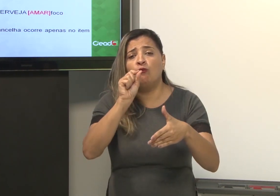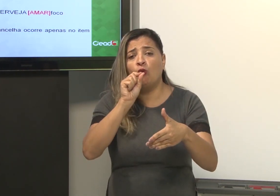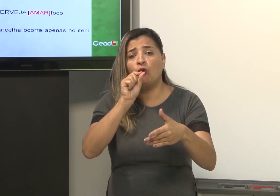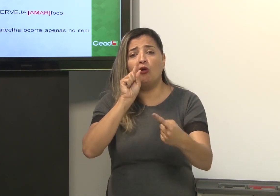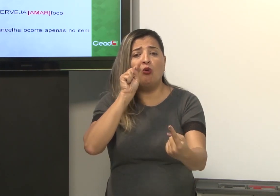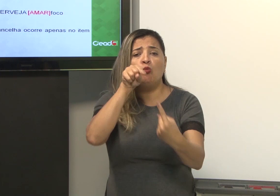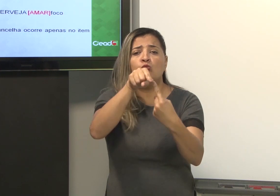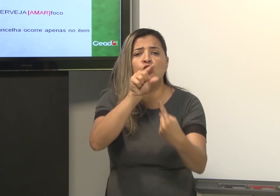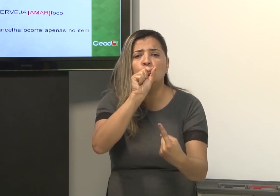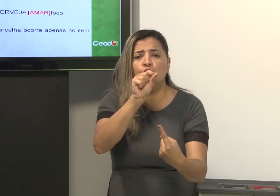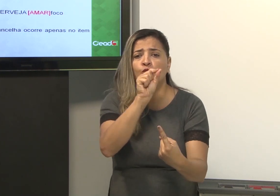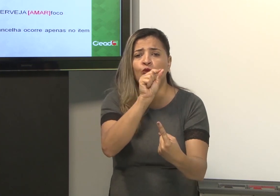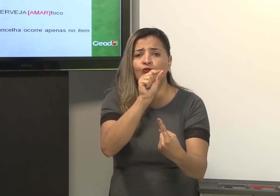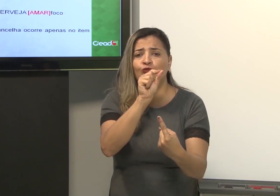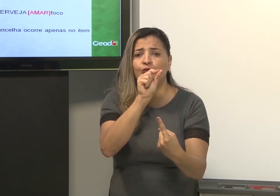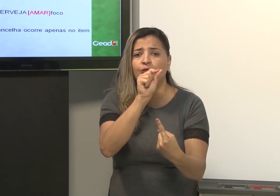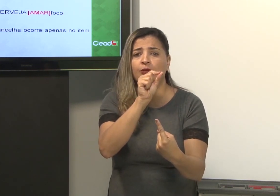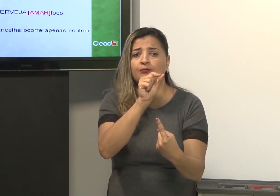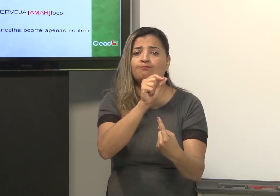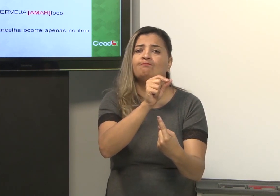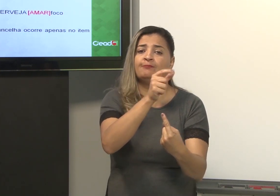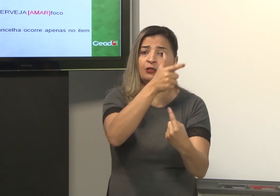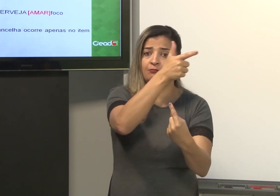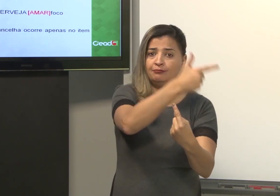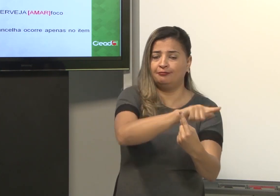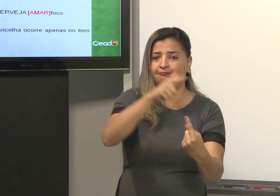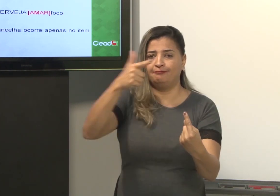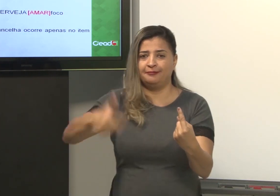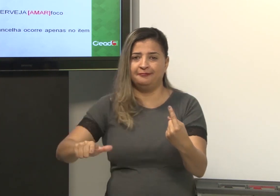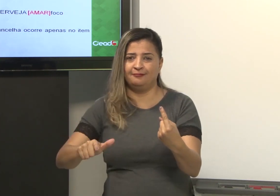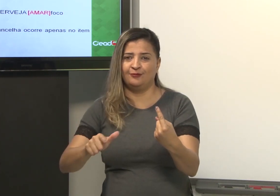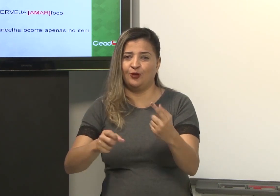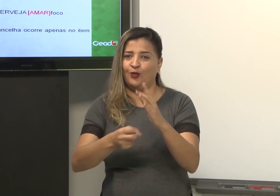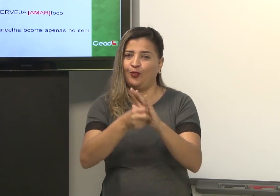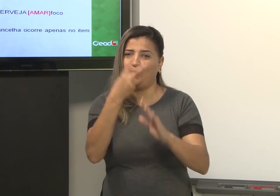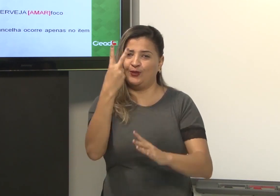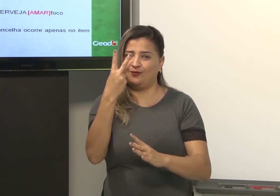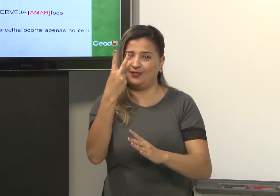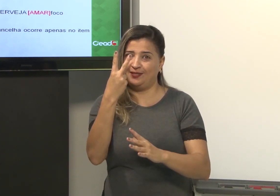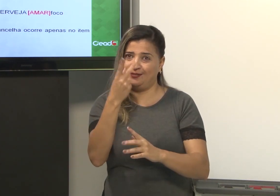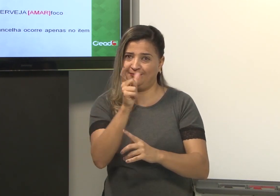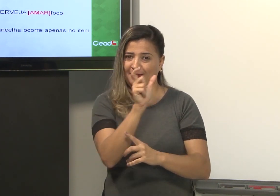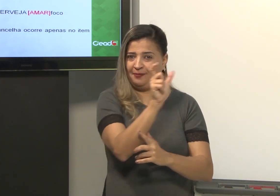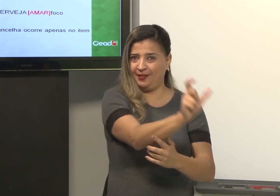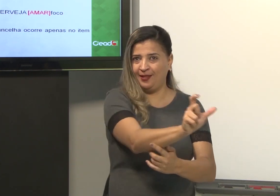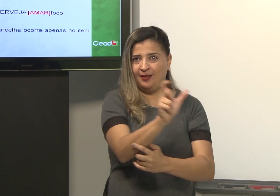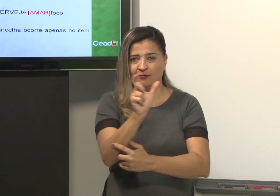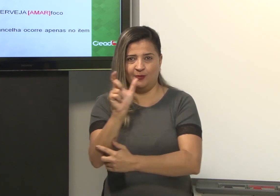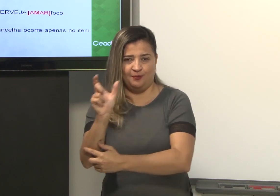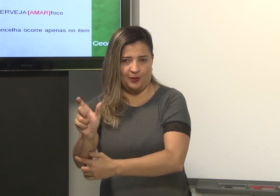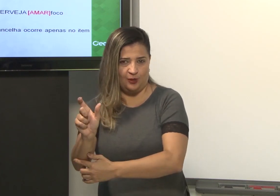Qual o foco? Qual o objetivo? Repetir. Fala-se duas vezes.